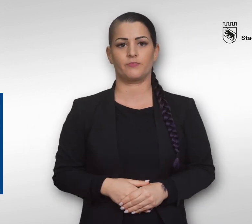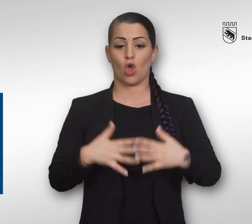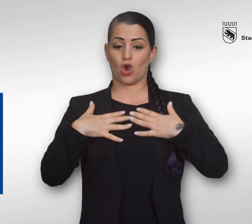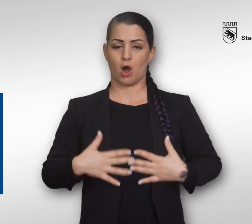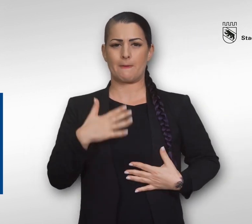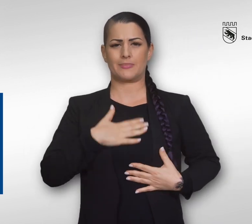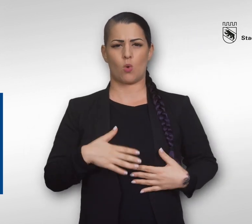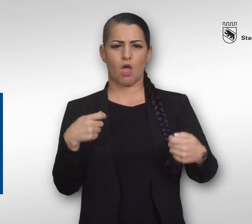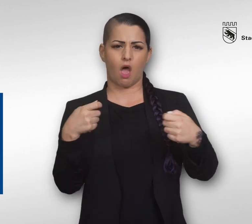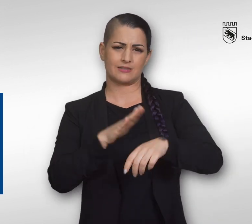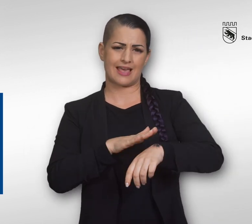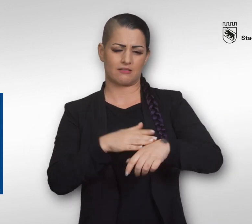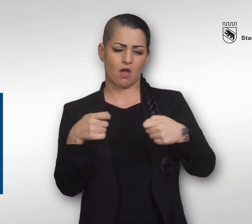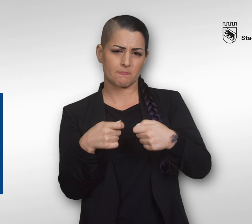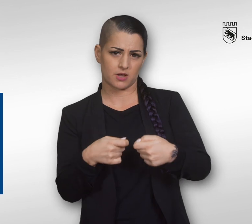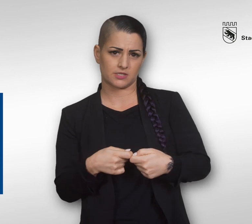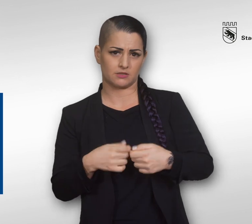Der Körper braucht Anpassungszeit.